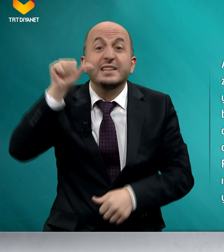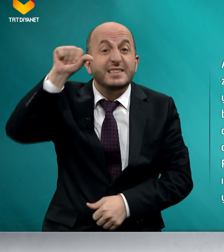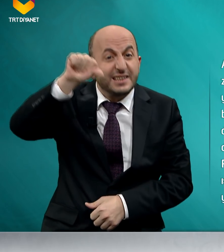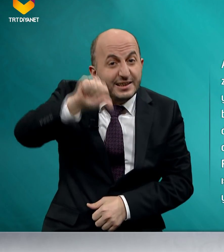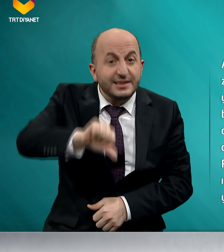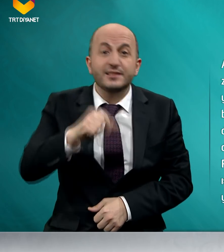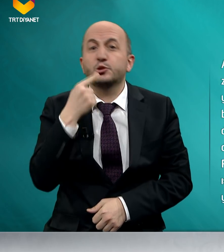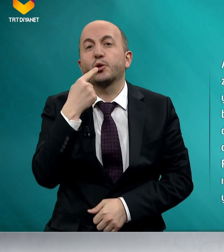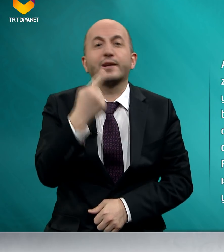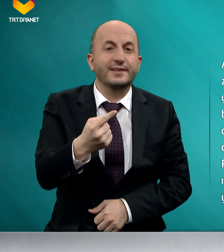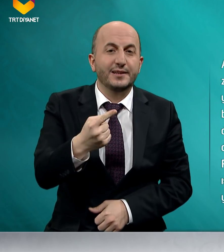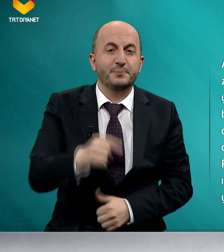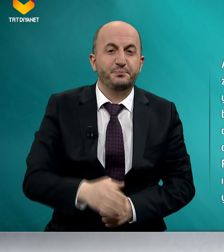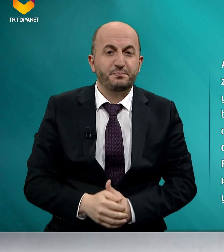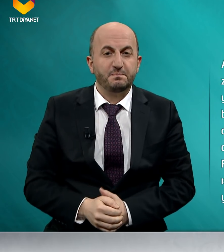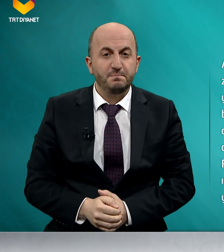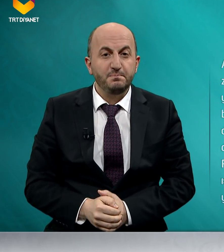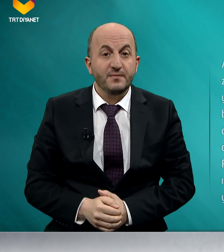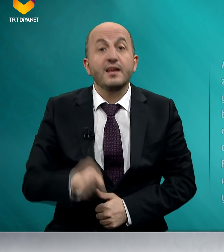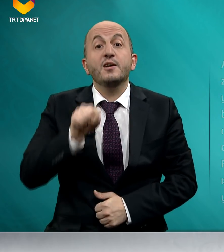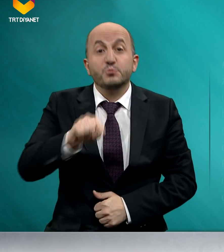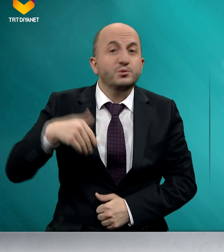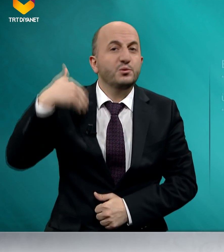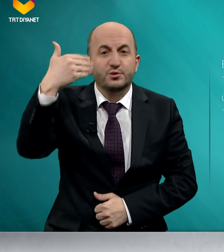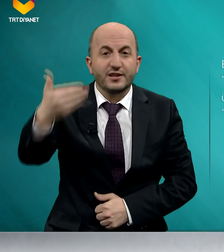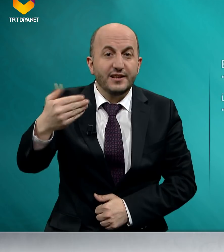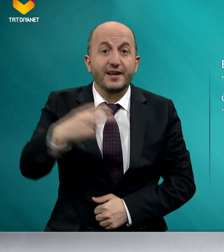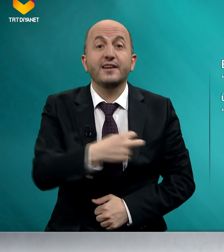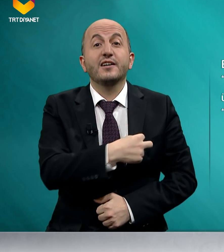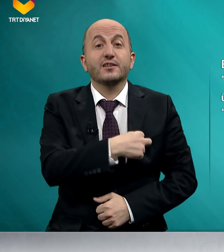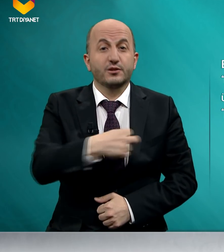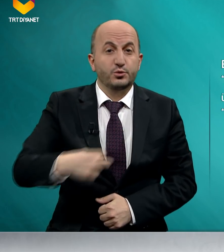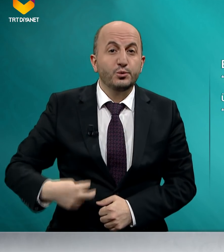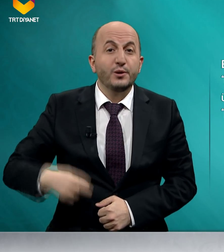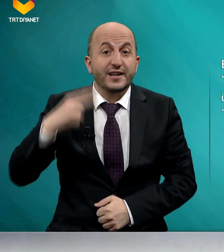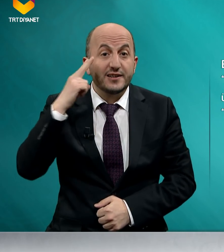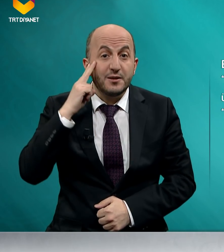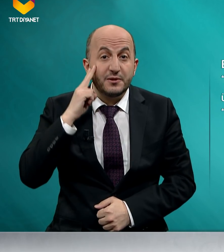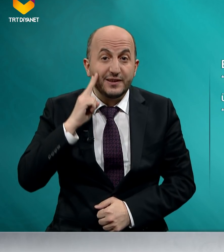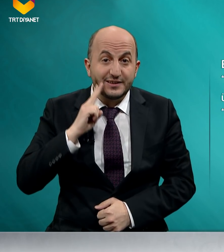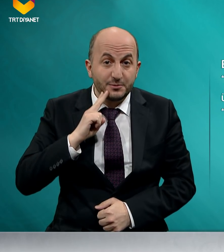ıslandığını söyledi. Bunun üzerine Resulü Ekrem Efendimiz